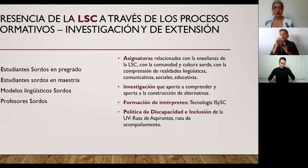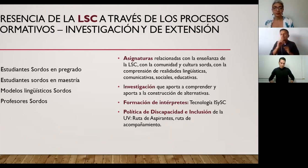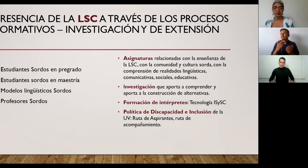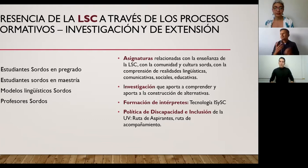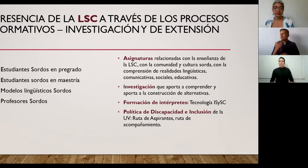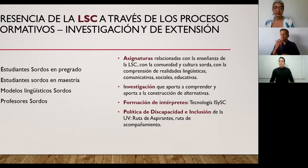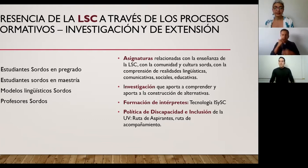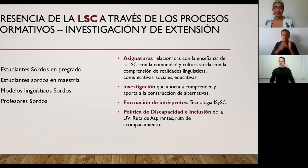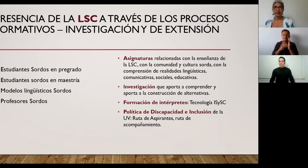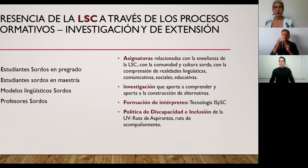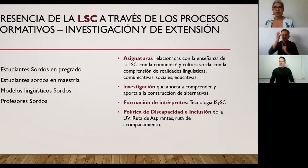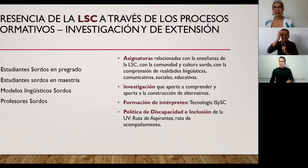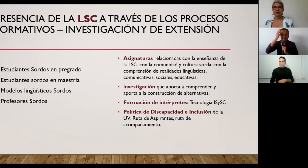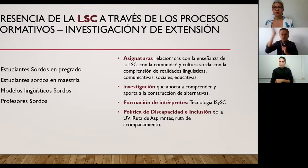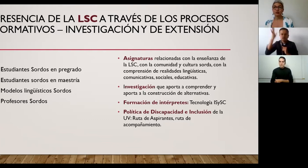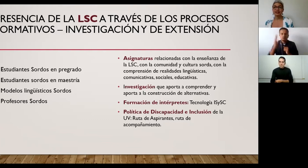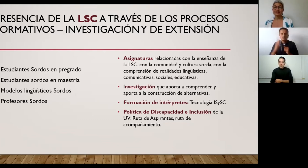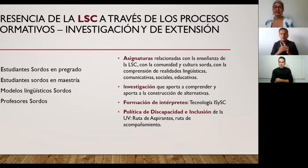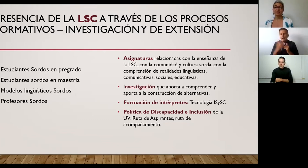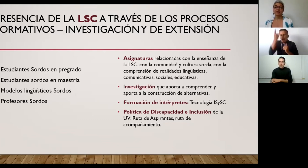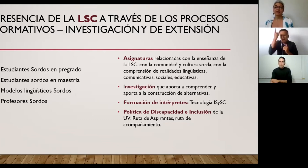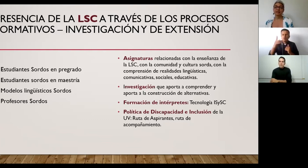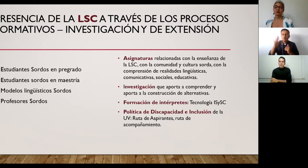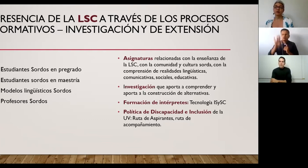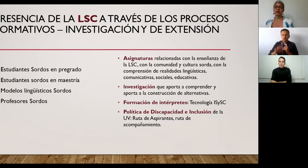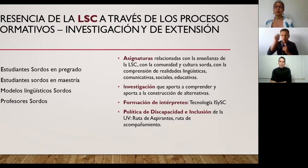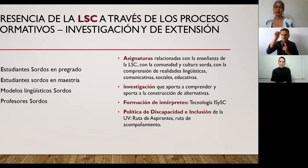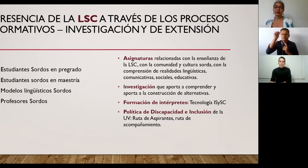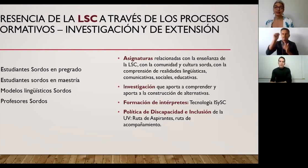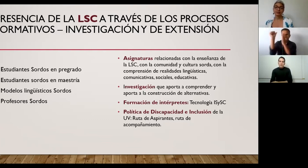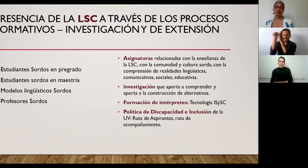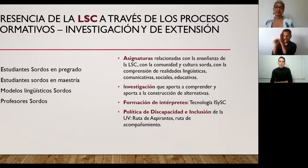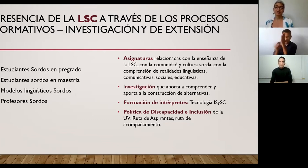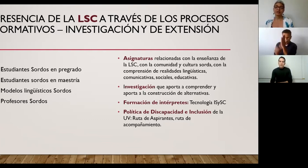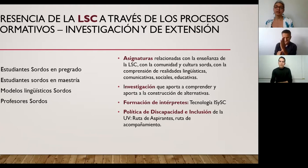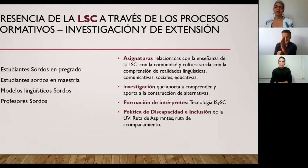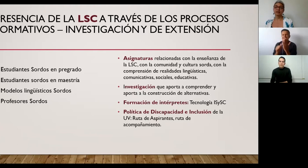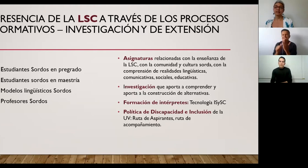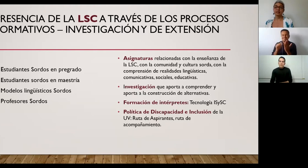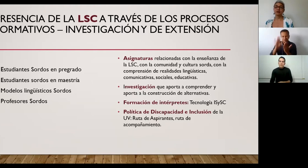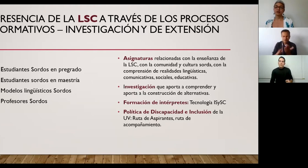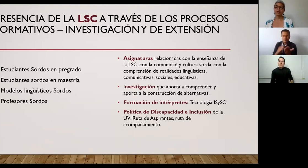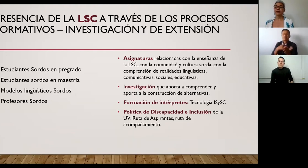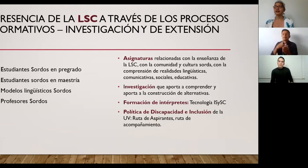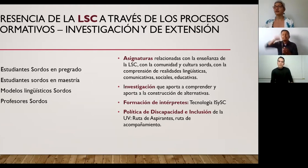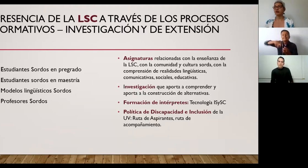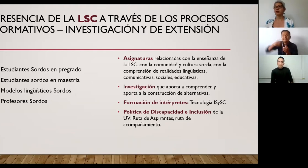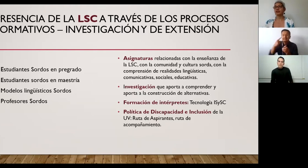tipo de programa académico y tiene que presentar alguna prueba de admisión si la persona sorda